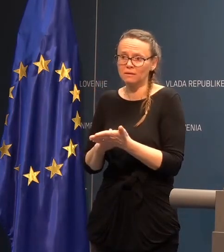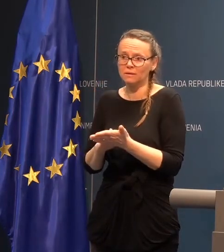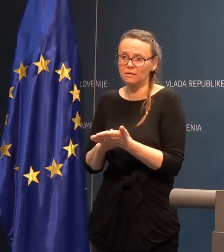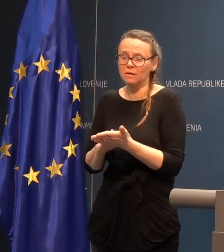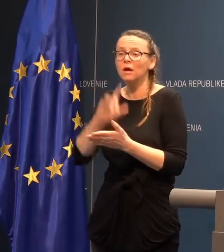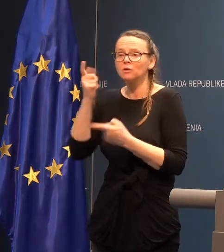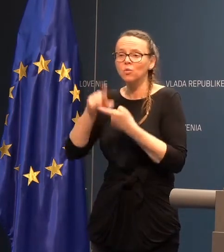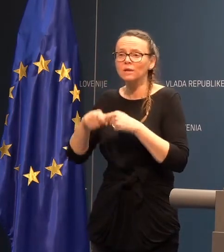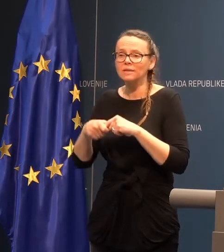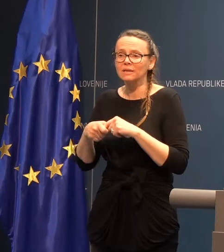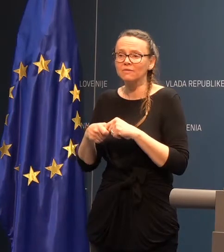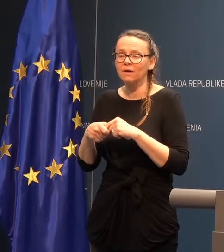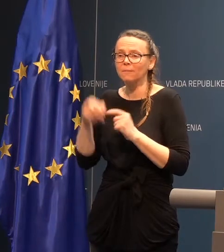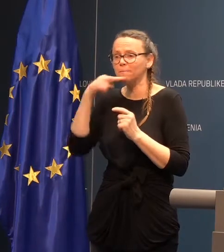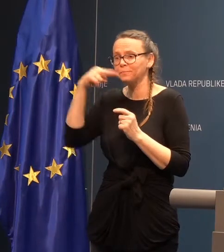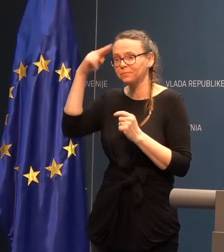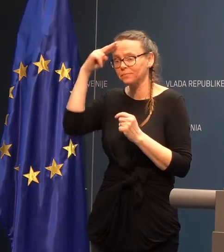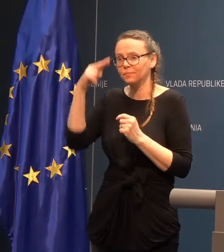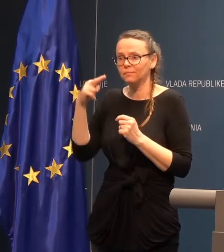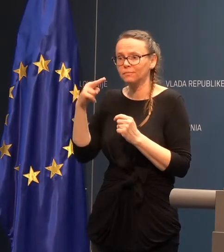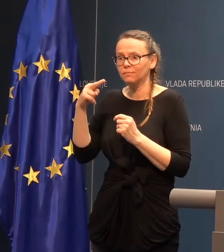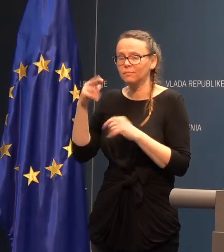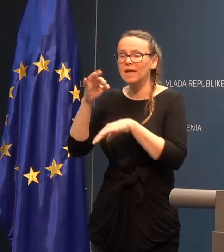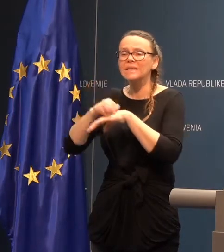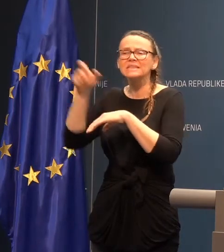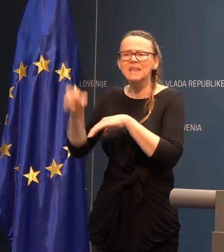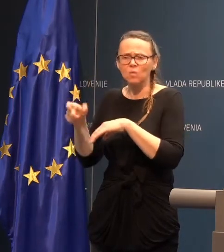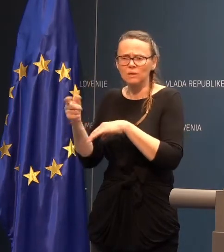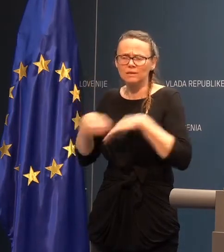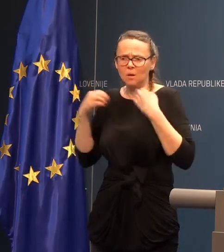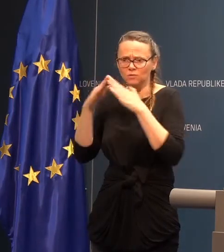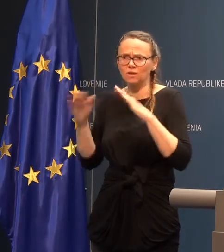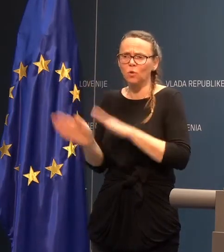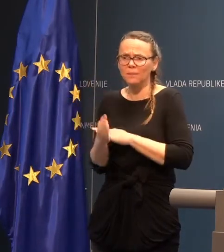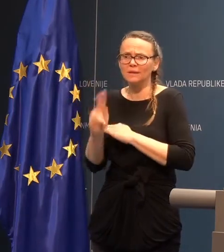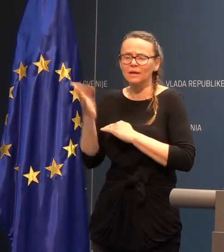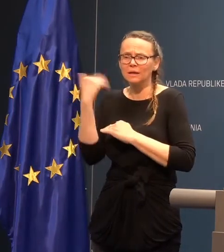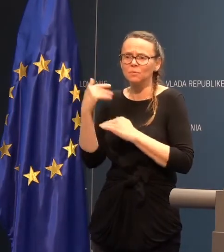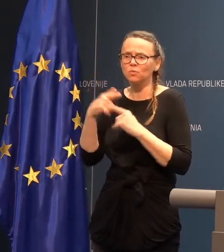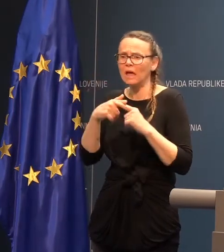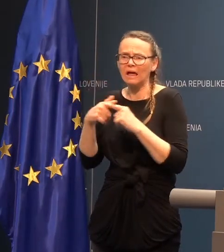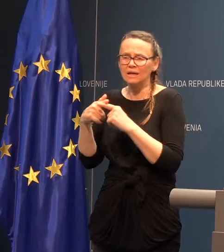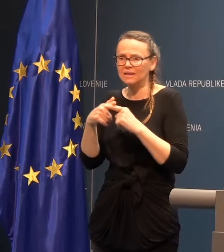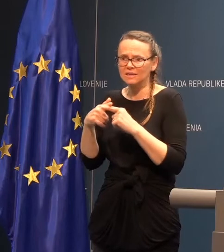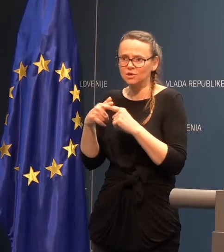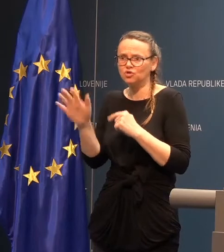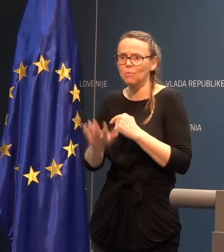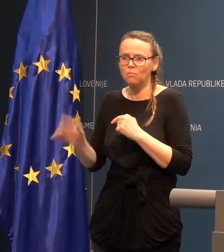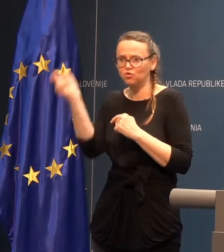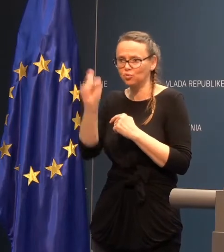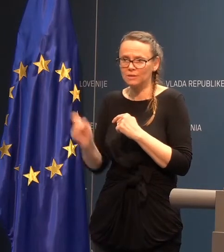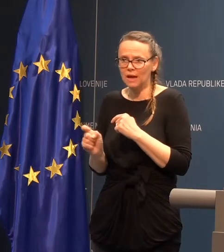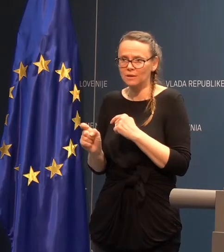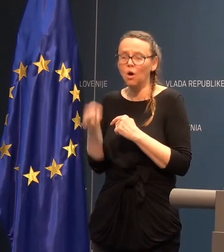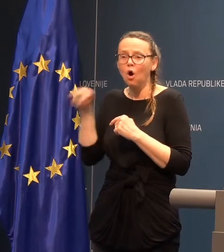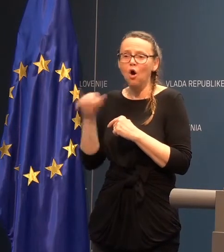Druga zadeva gospod zdravnik iz zdravstvenega doma Metlika, ki je bil na rizičnem območju v Italiji. Se